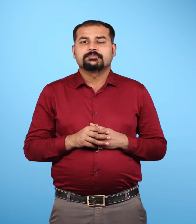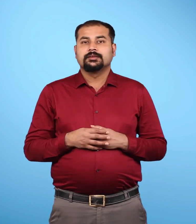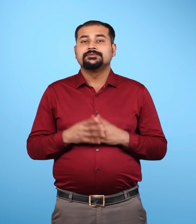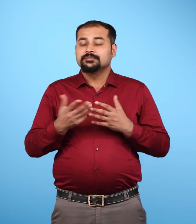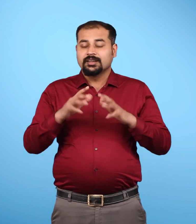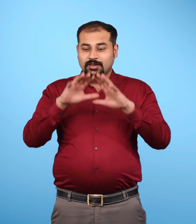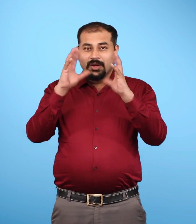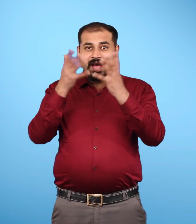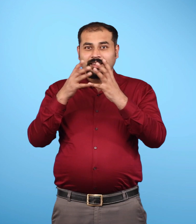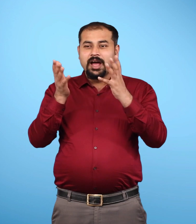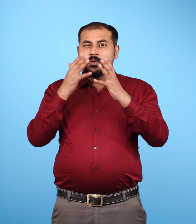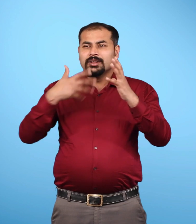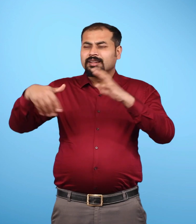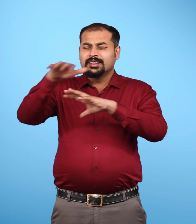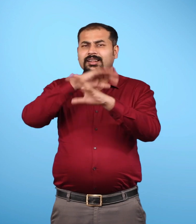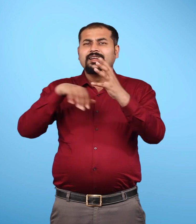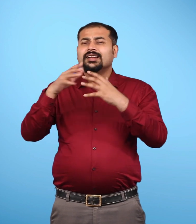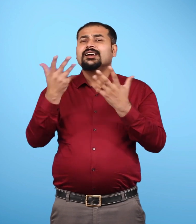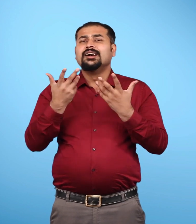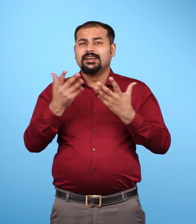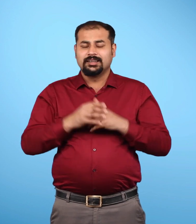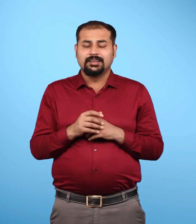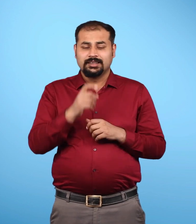आयतन के नुसार नाइट्रोजन 78 प्रतिशत